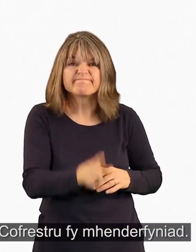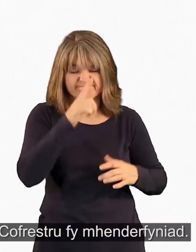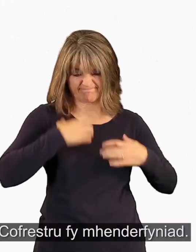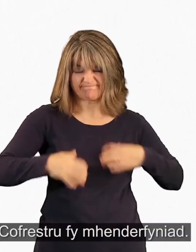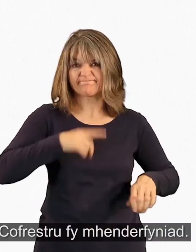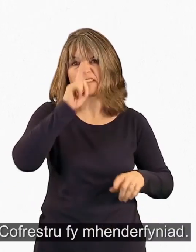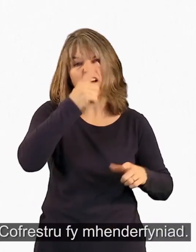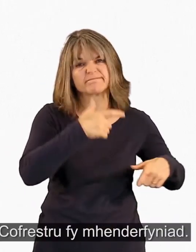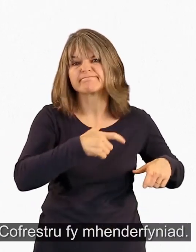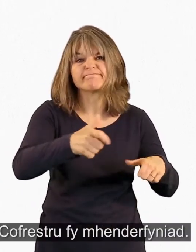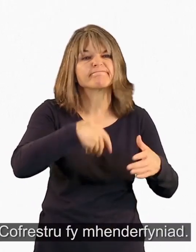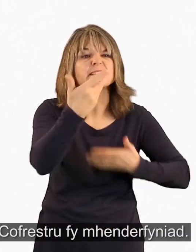Cofrestru fy mhendad fynyad